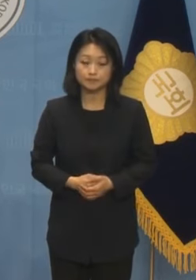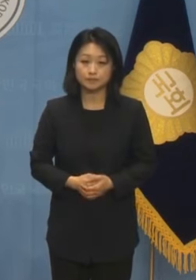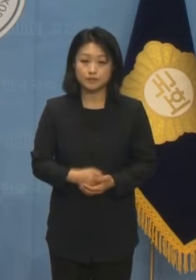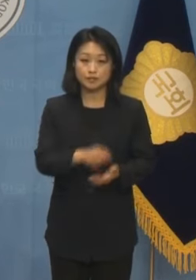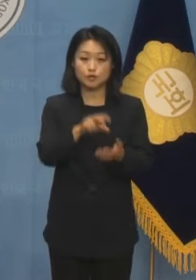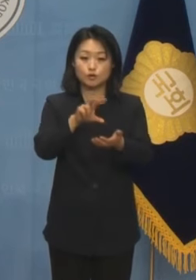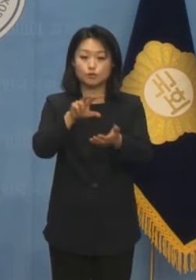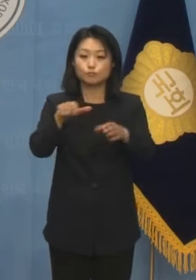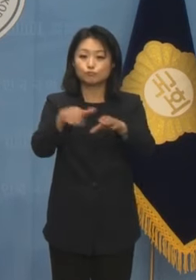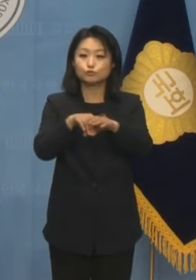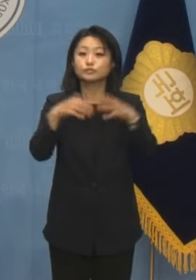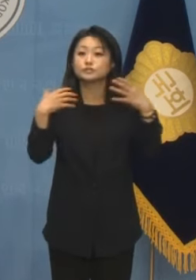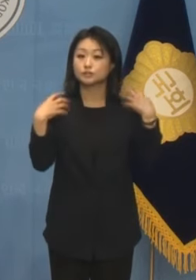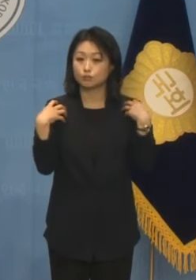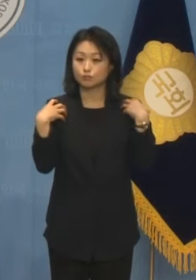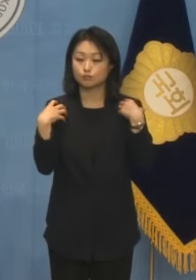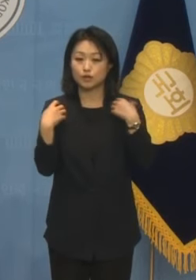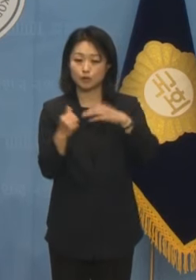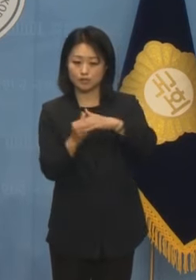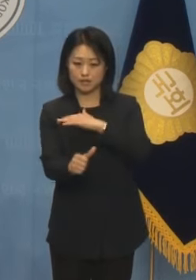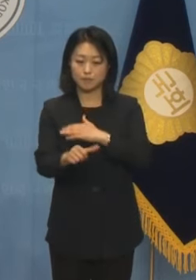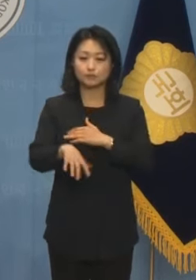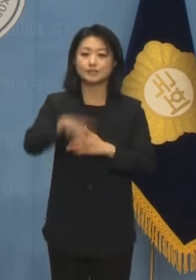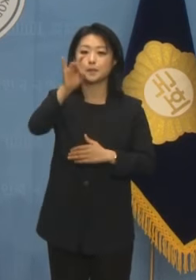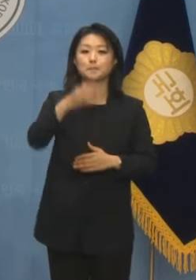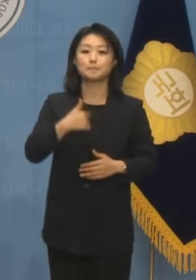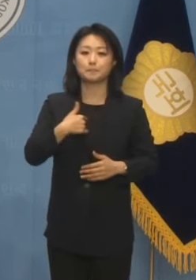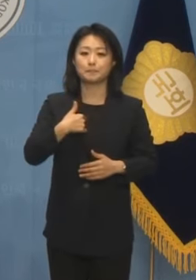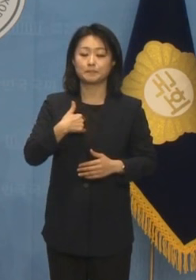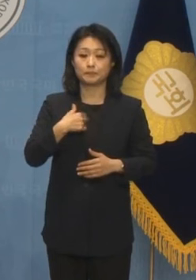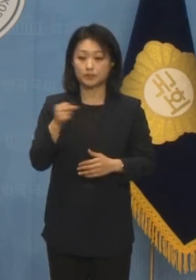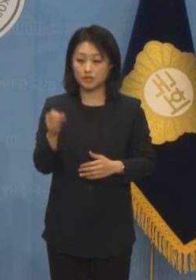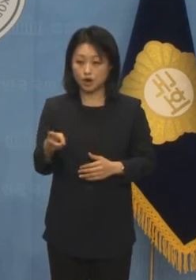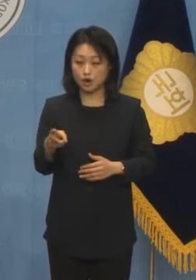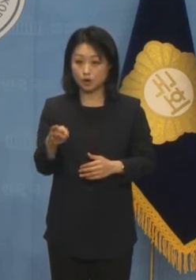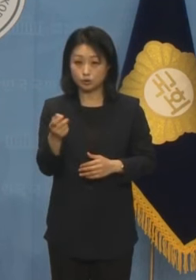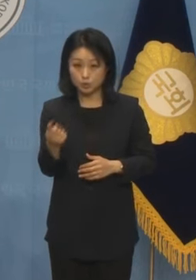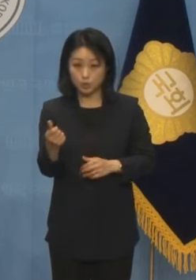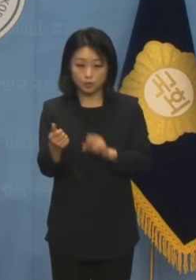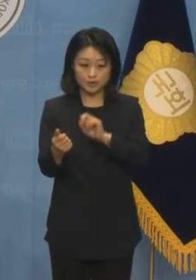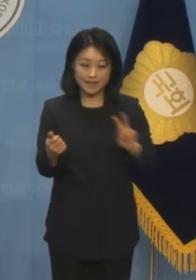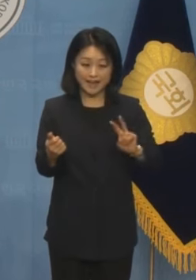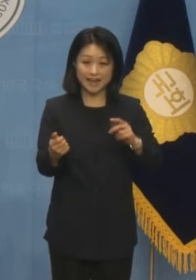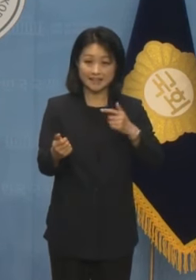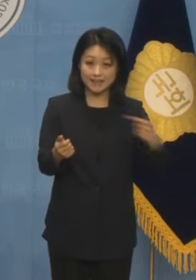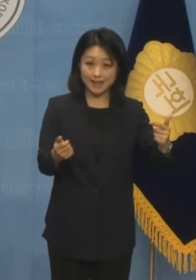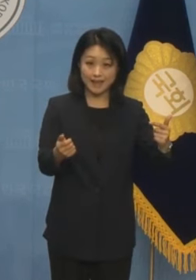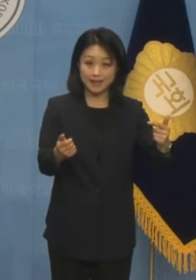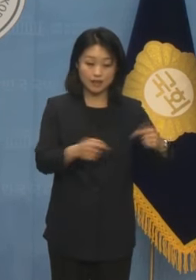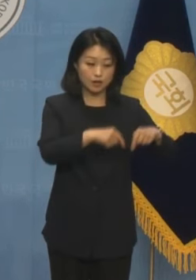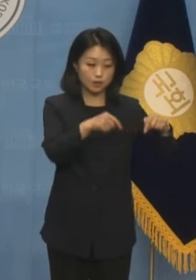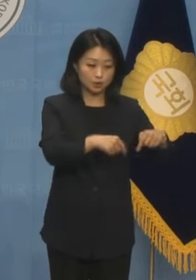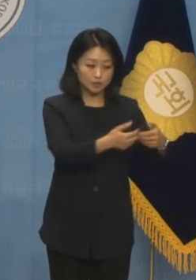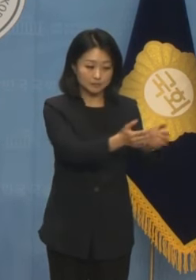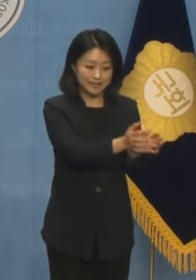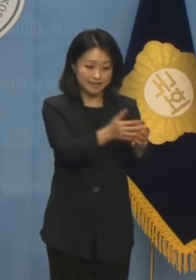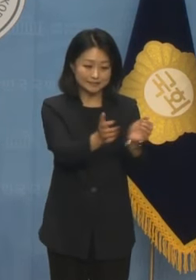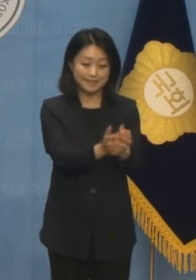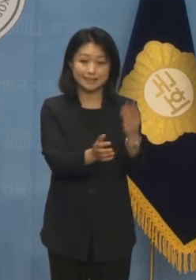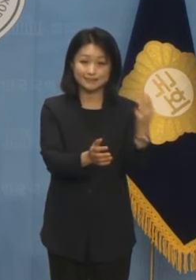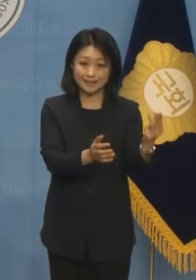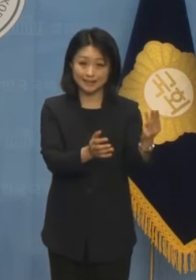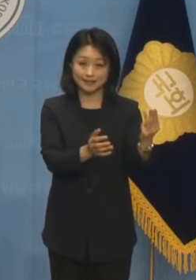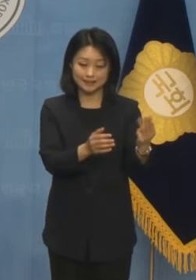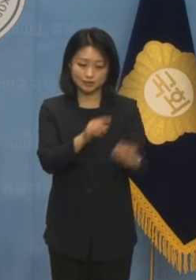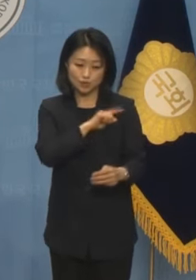문재인 정부 첫 번째 원내대표로 여서야대, 그것도 야당만 3개의 교섭단체라고 하는 헌정사상